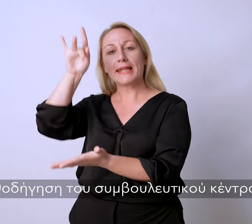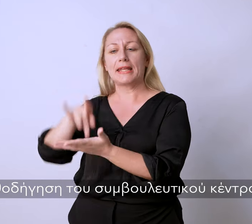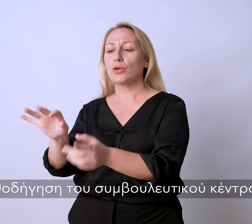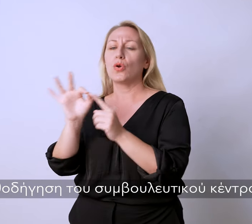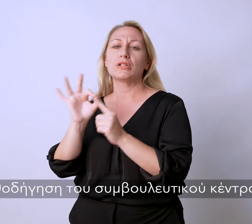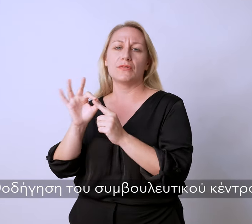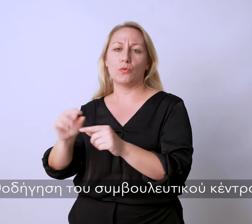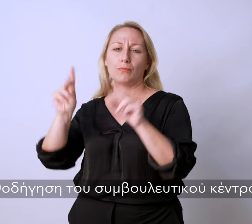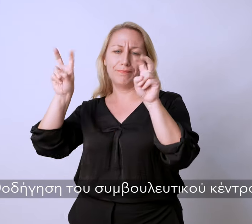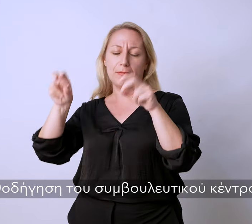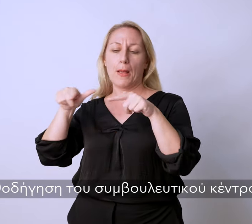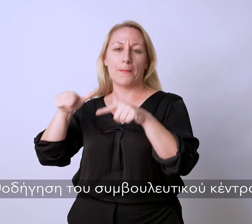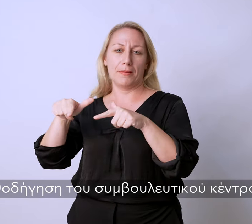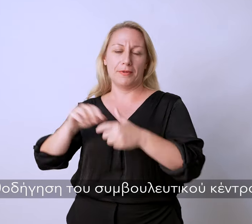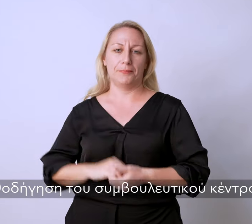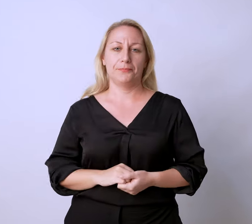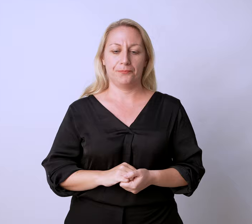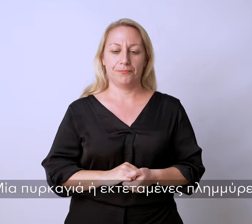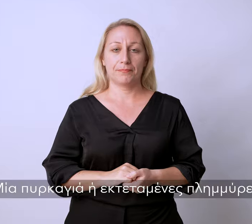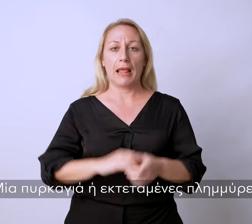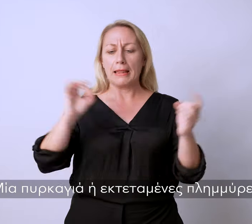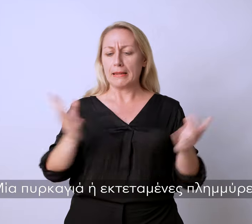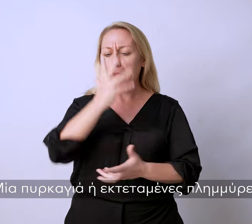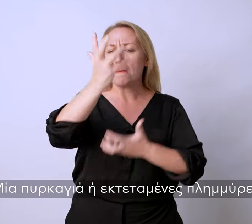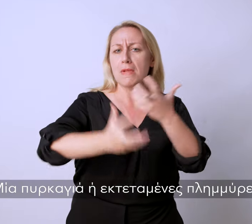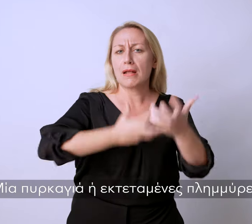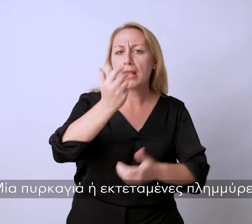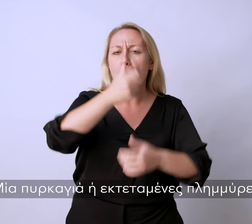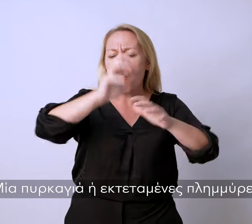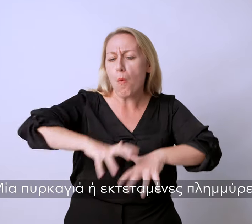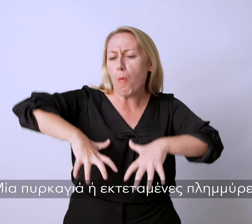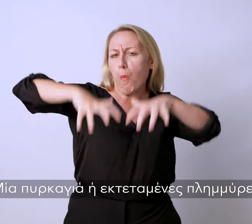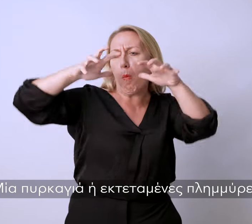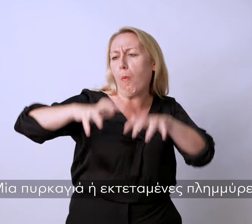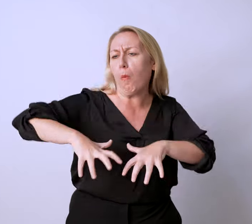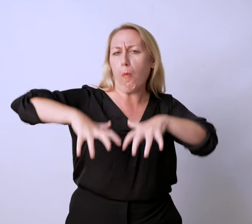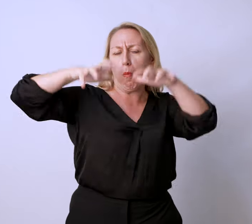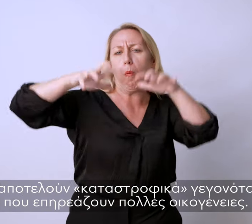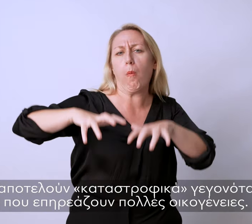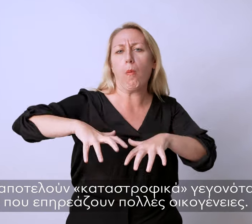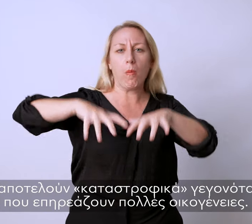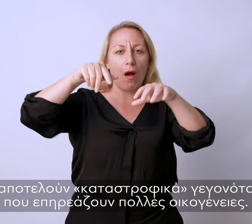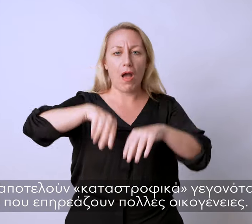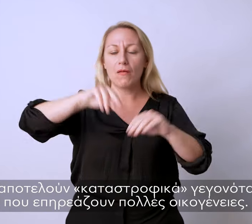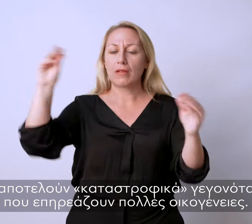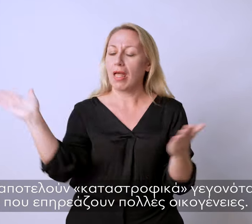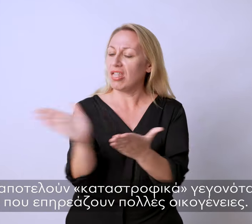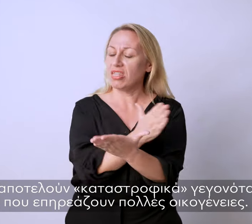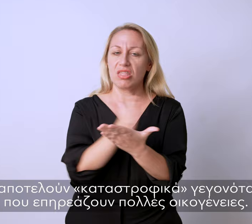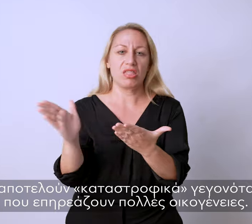Κέντρου Μέριμνα. Μία πυρκαγιά ή εκτεταμένες πλημμύρες αποτελούν καταστροφικά γεγονότα που